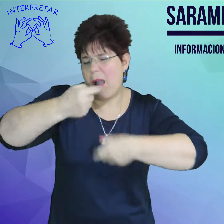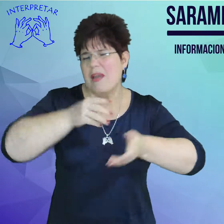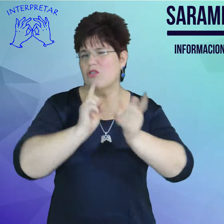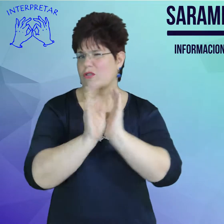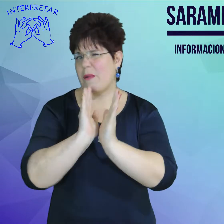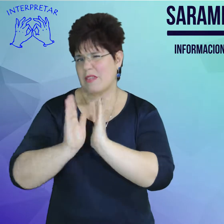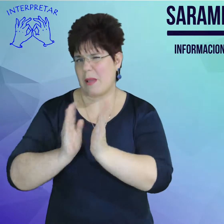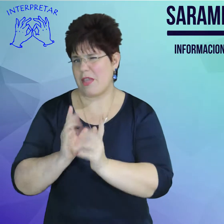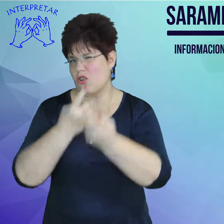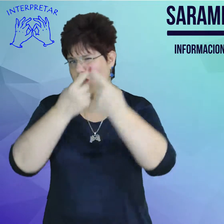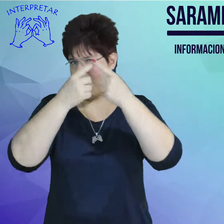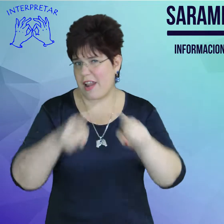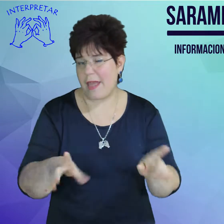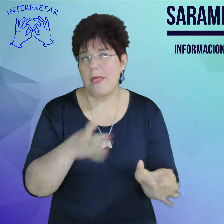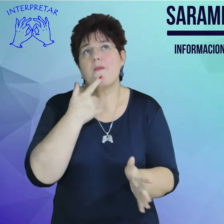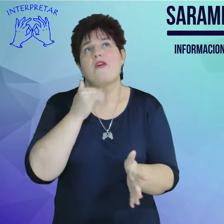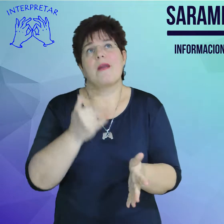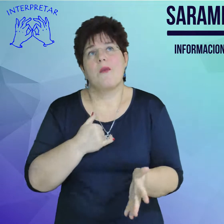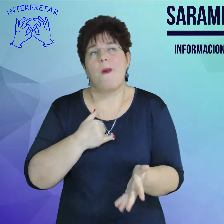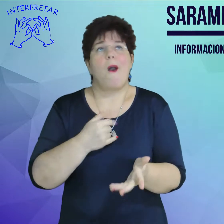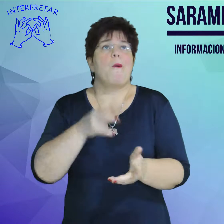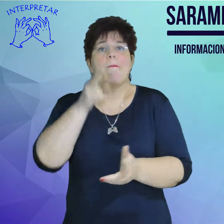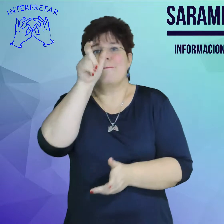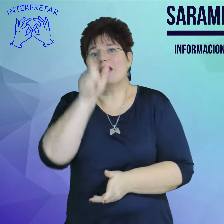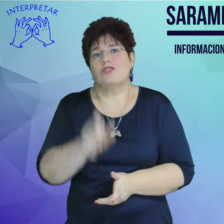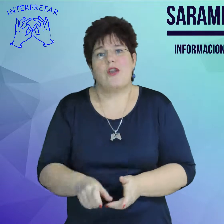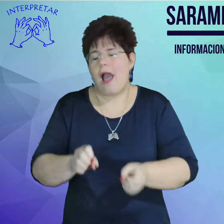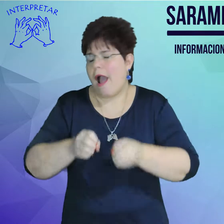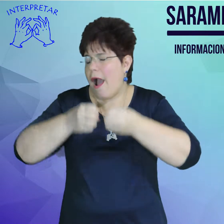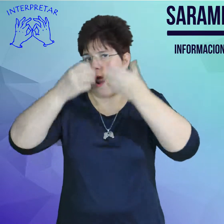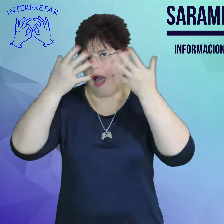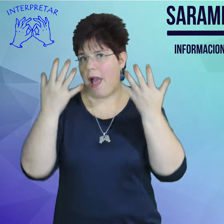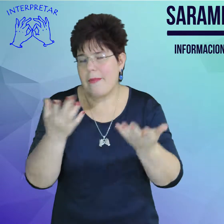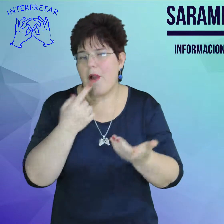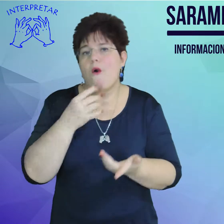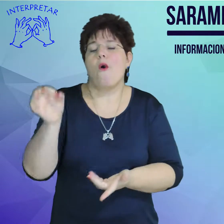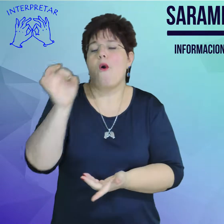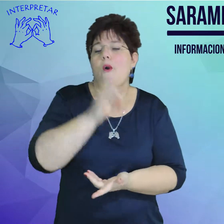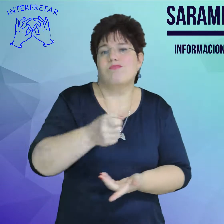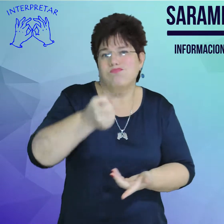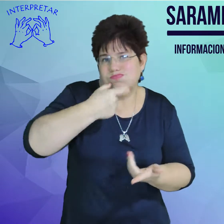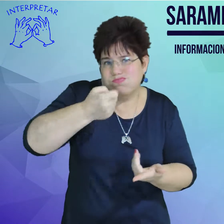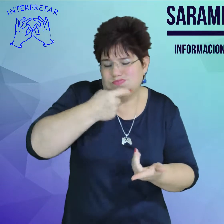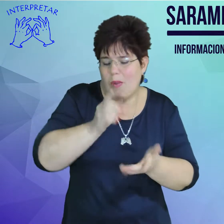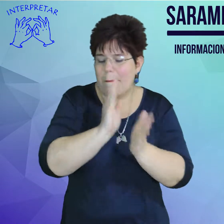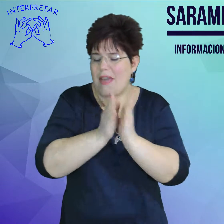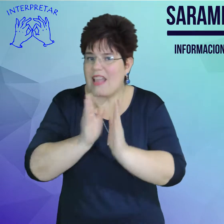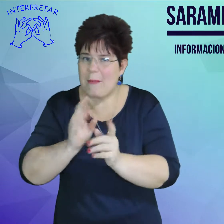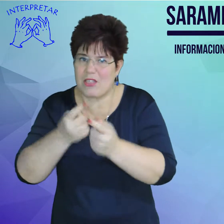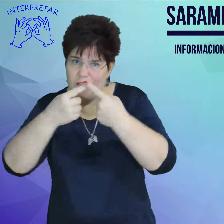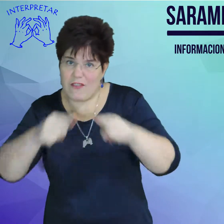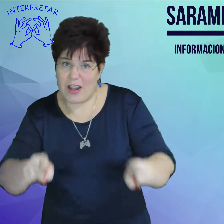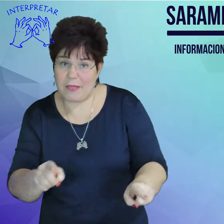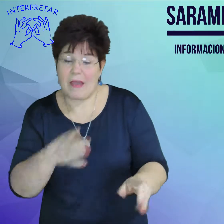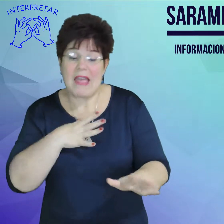autoinmunes, personas que toman glucoporticoides crónicos, entre otros, los niños menores de 6 meses, las